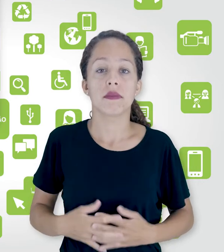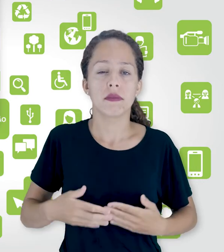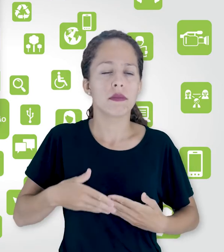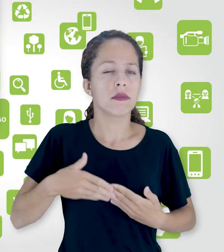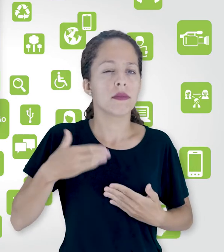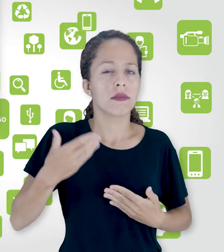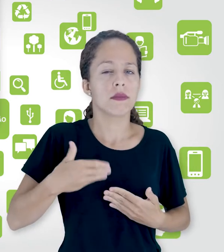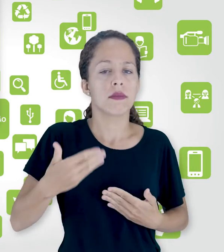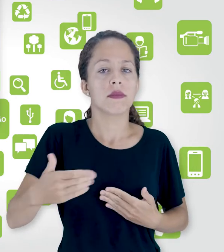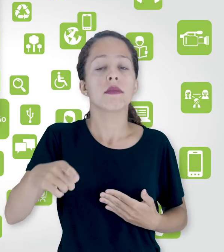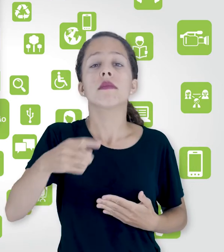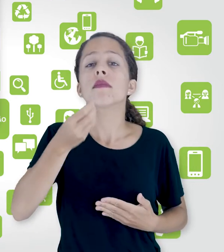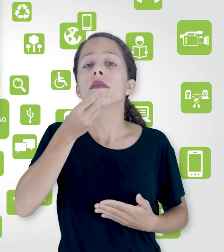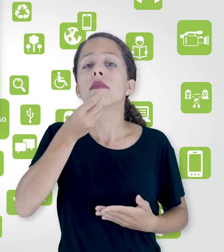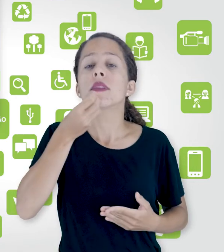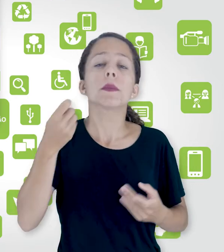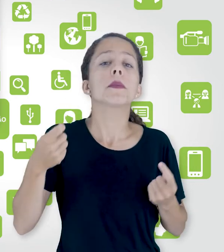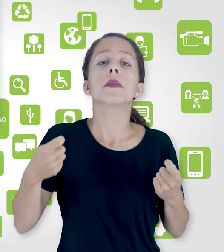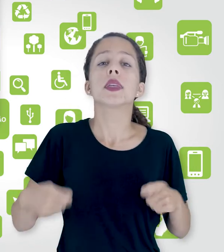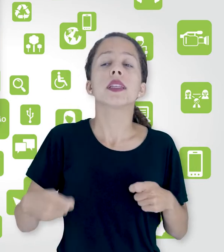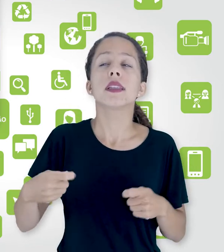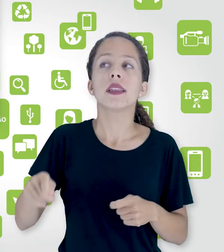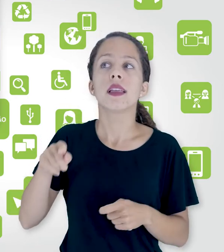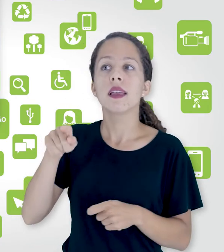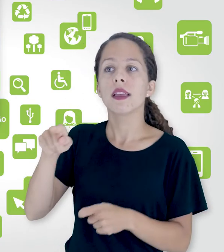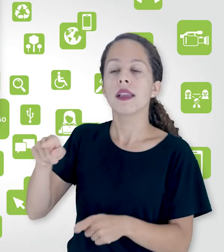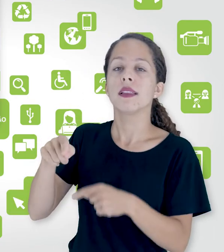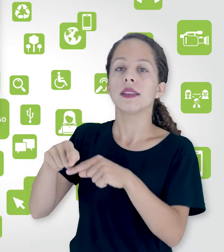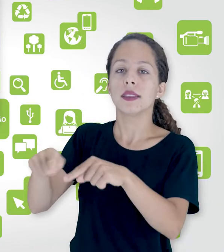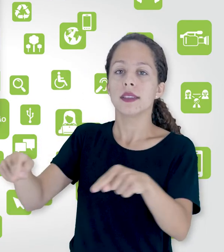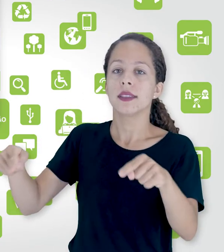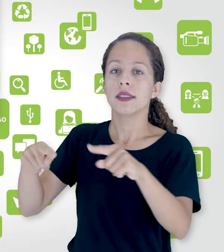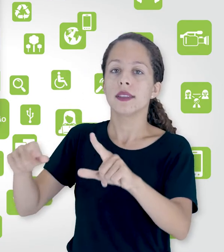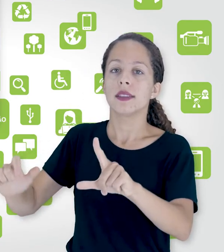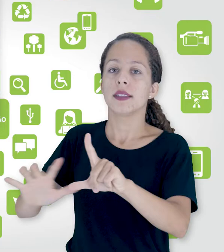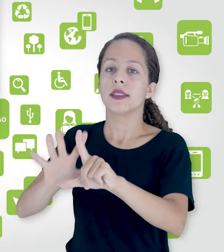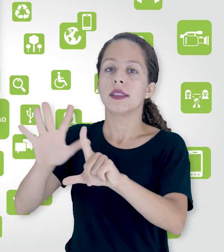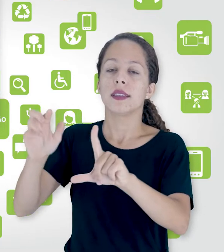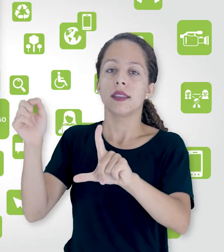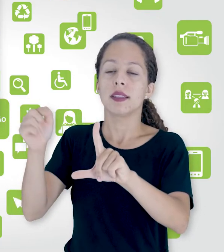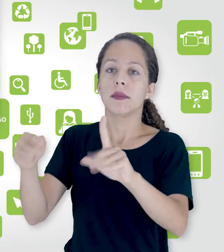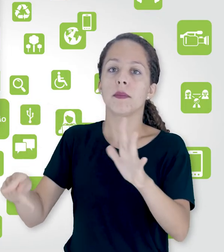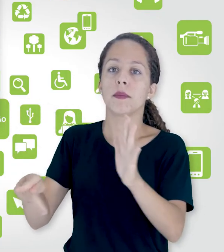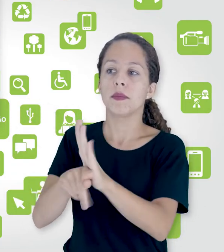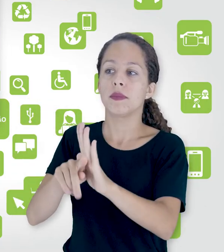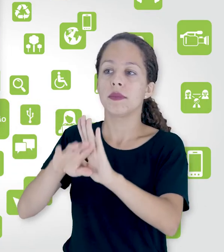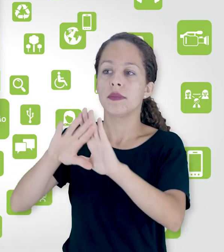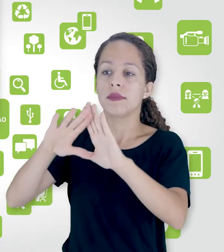posteriormente, você só precisa ir na sala de destino